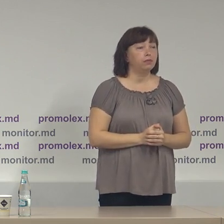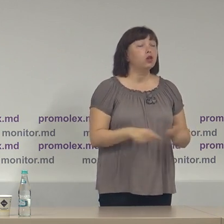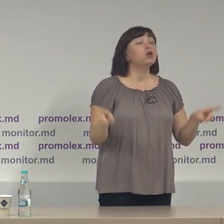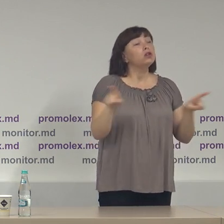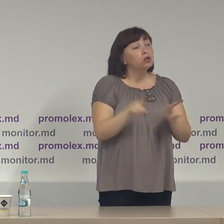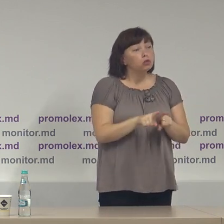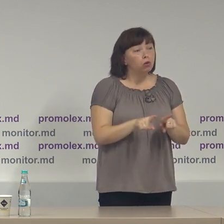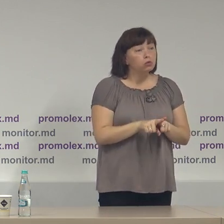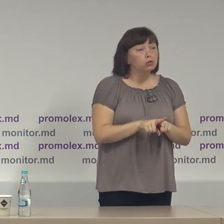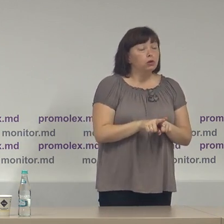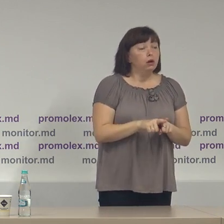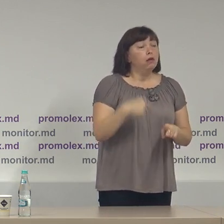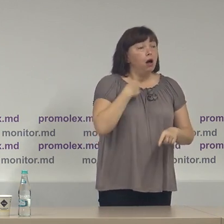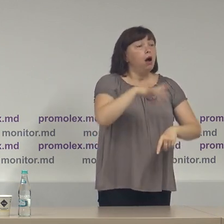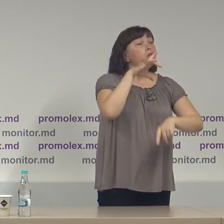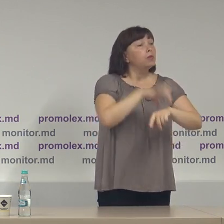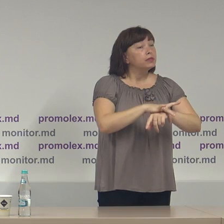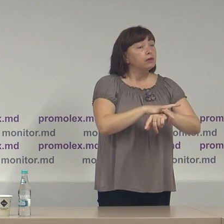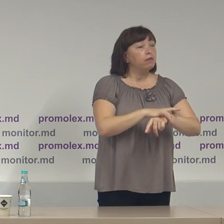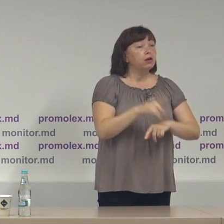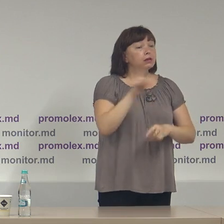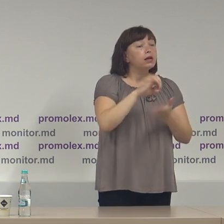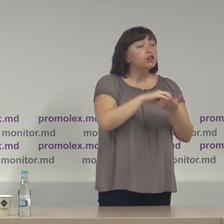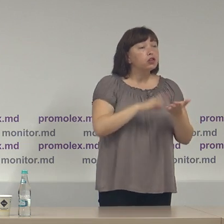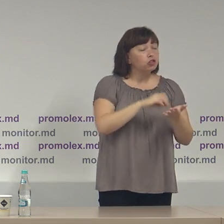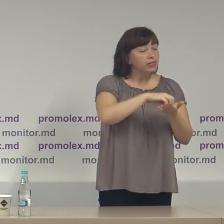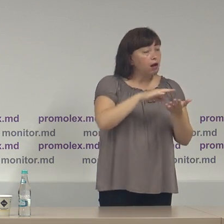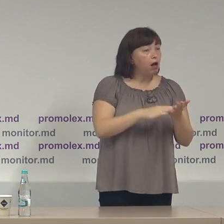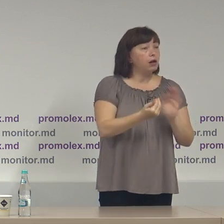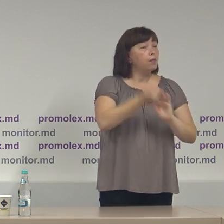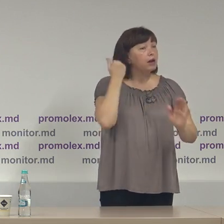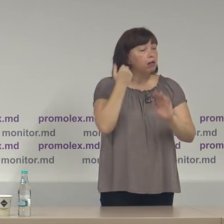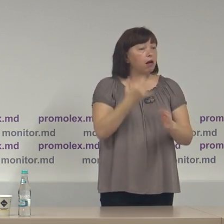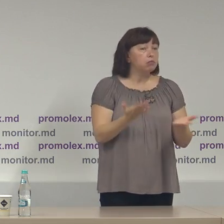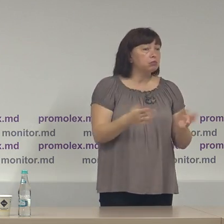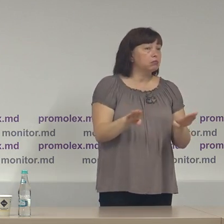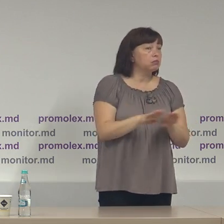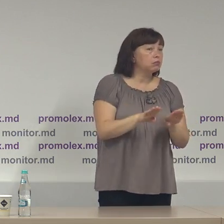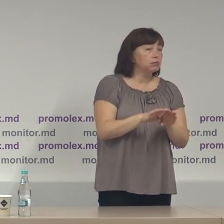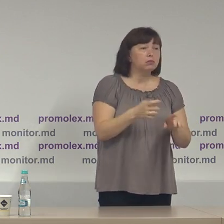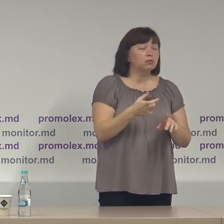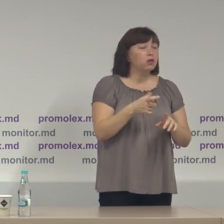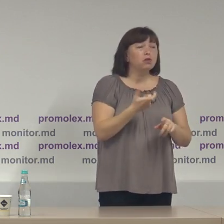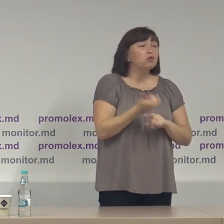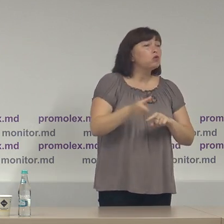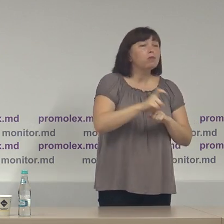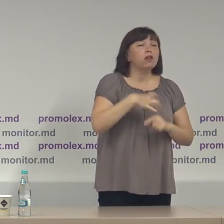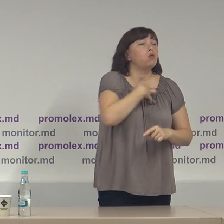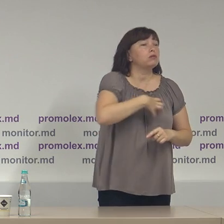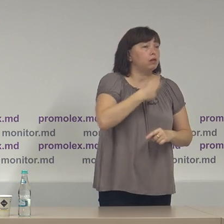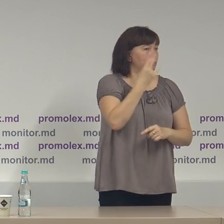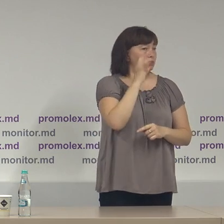Totuși, am observat că înregistrarea prealabilă pare să nu contează foarte mult pentru Comisie